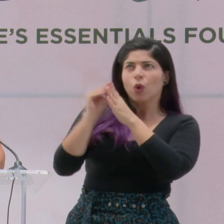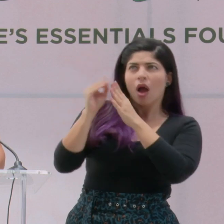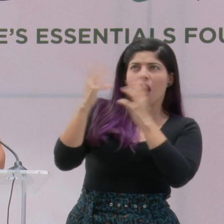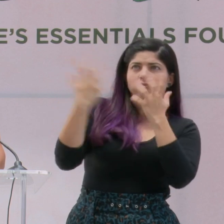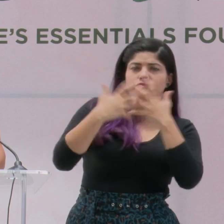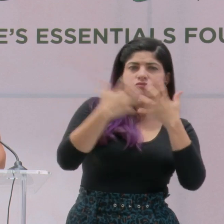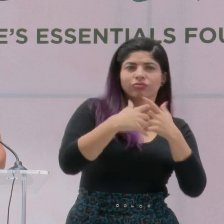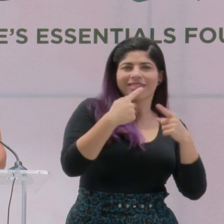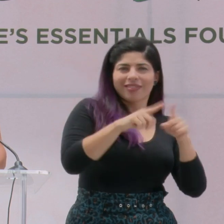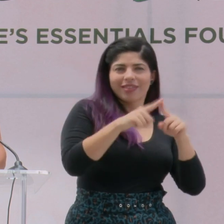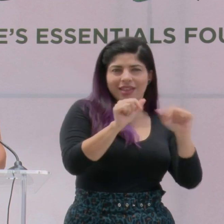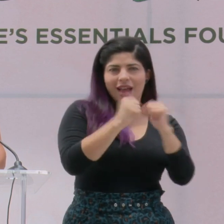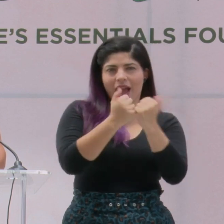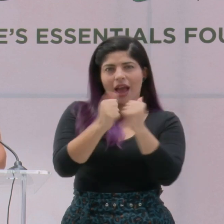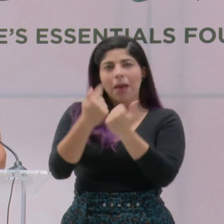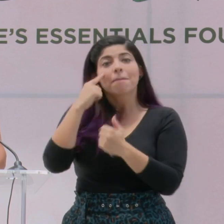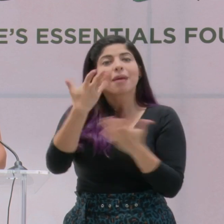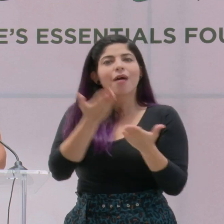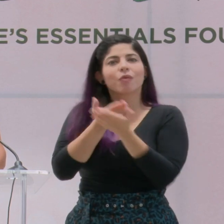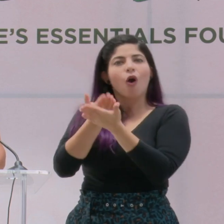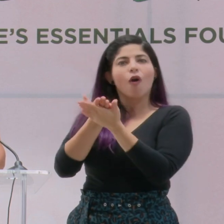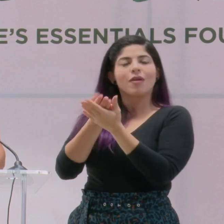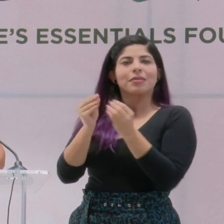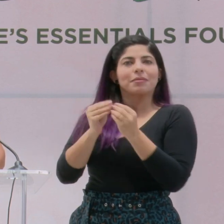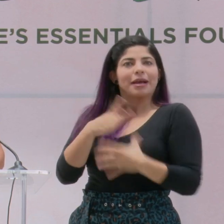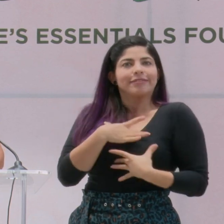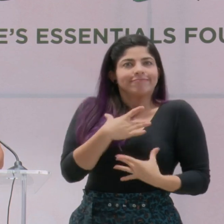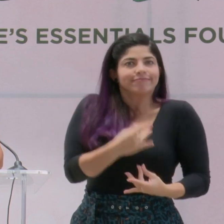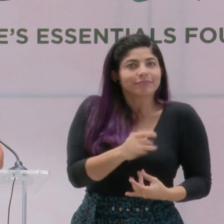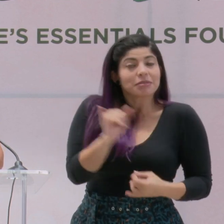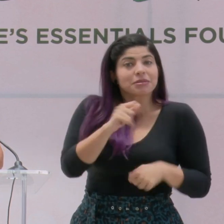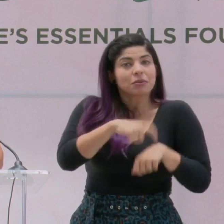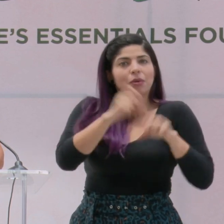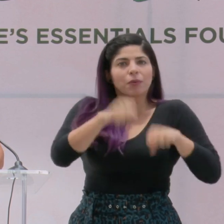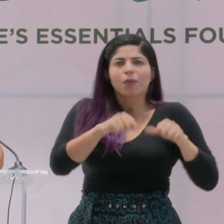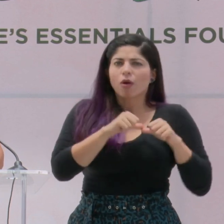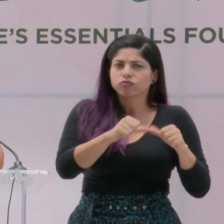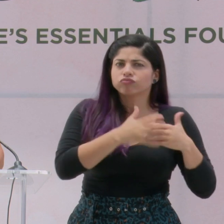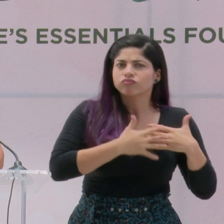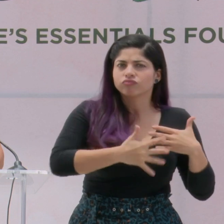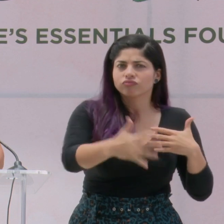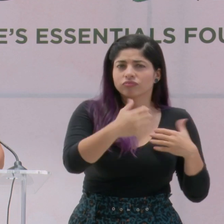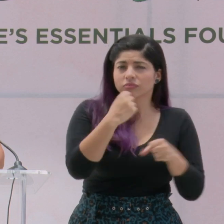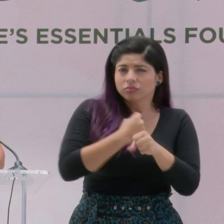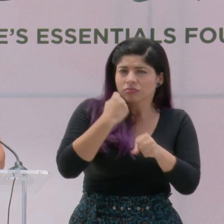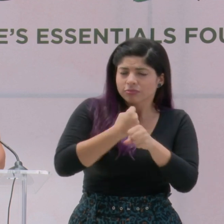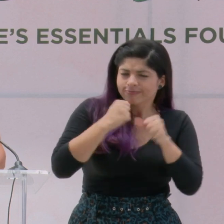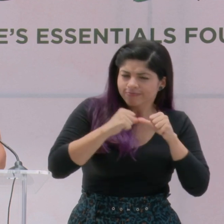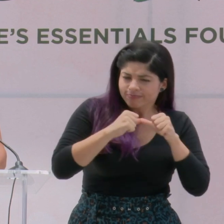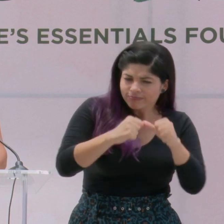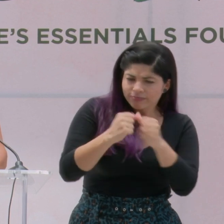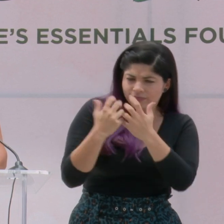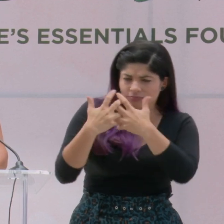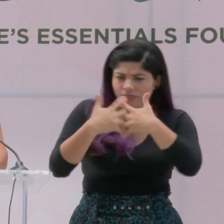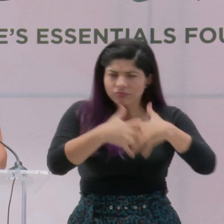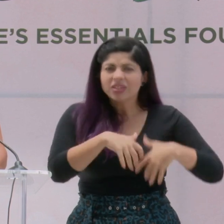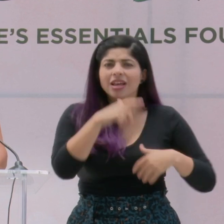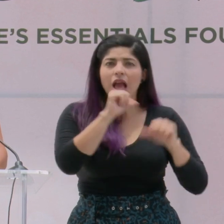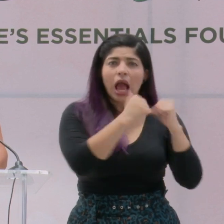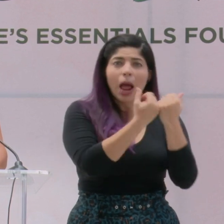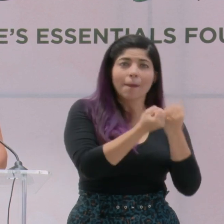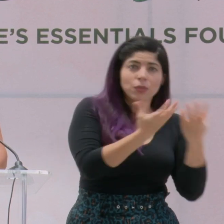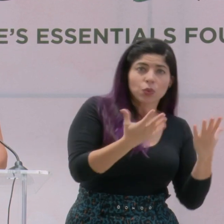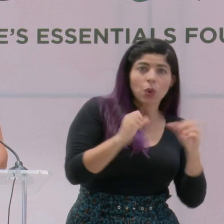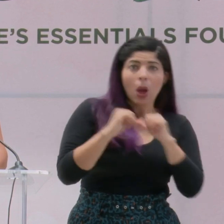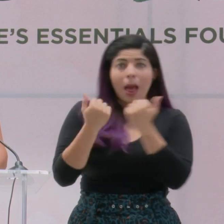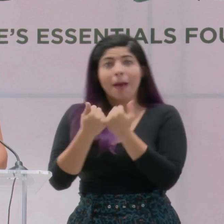segmentos del mercado para que la oferta sea atractiva y al mismo tiempo sostenible. El trabajo permanente y conjunto entre el sector público y